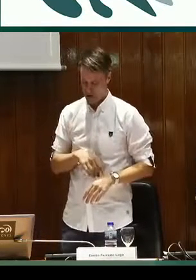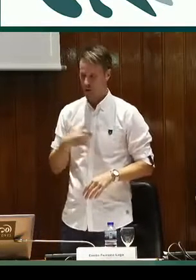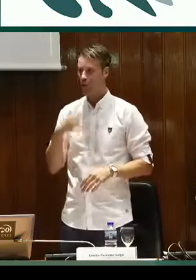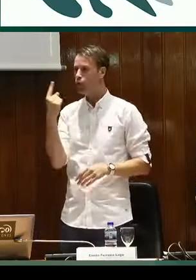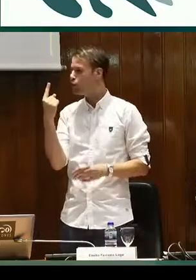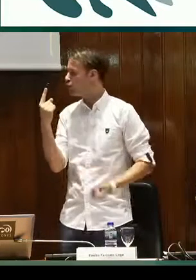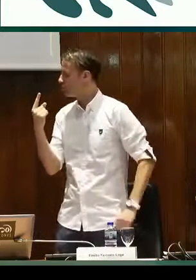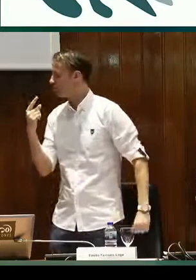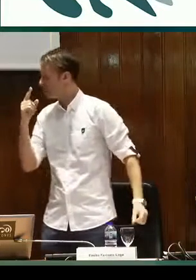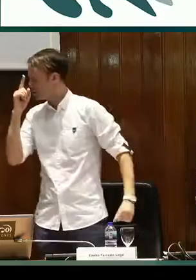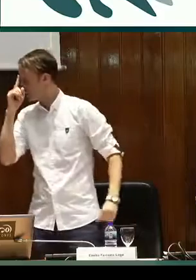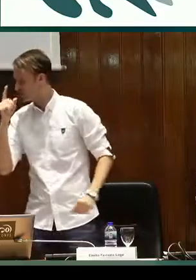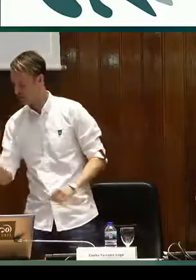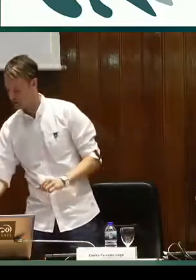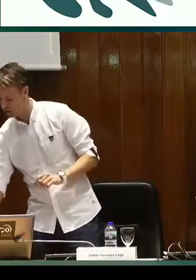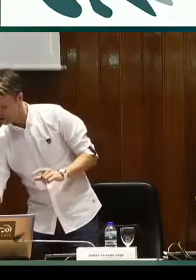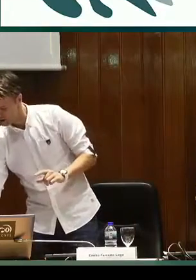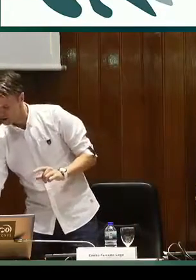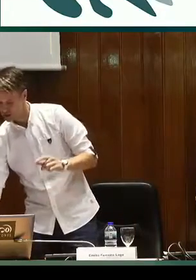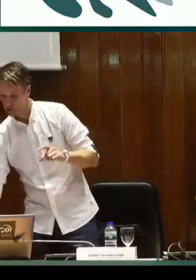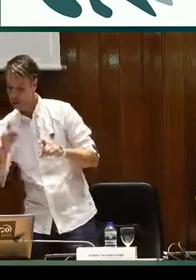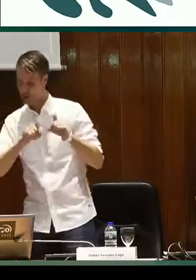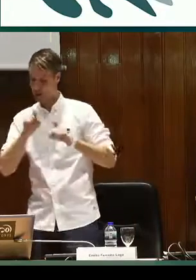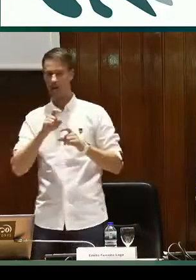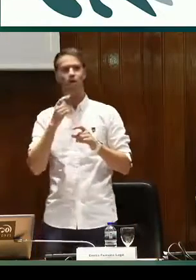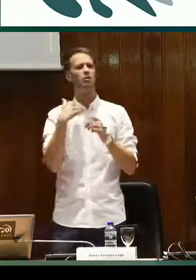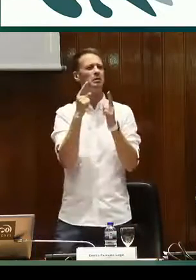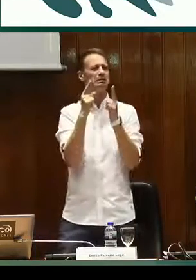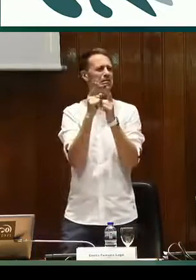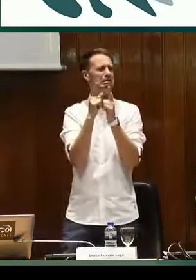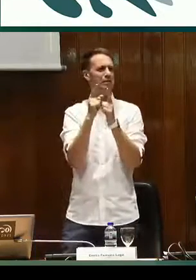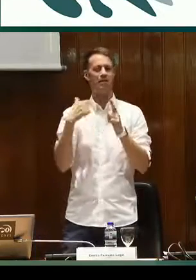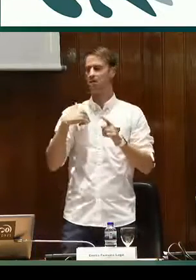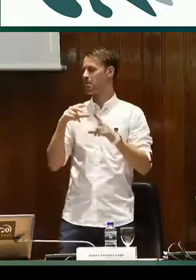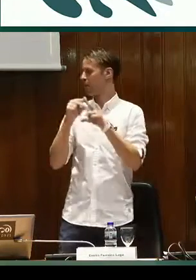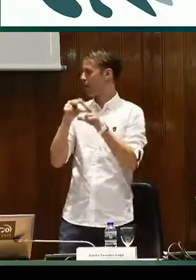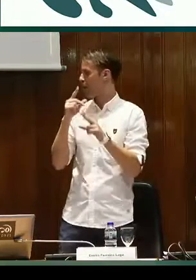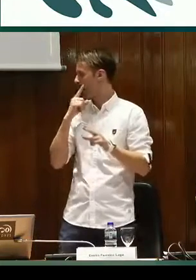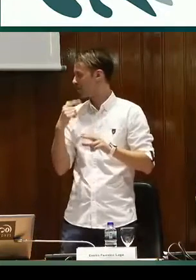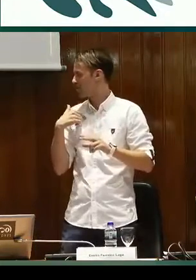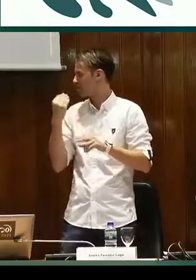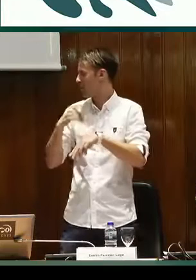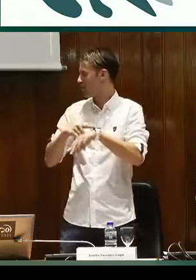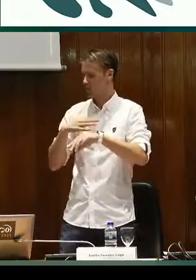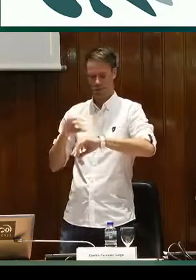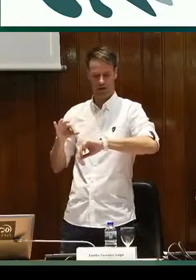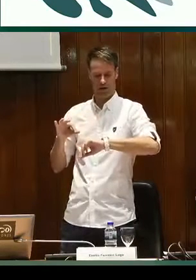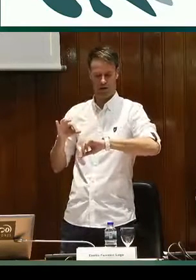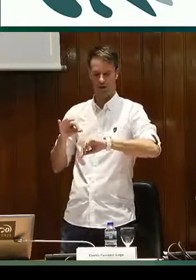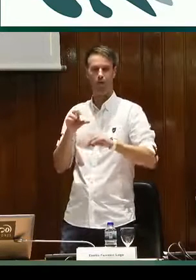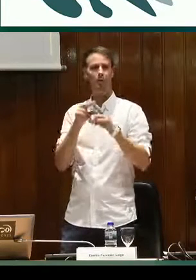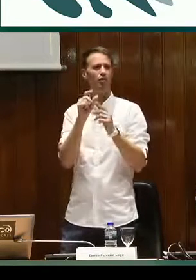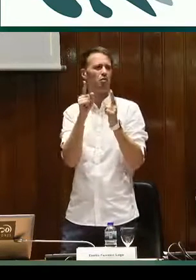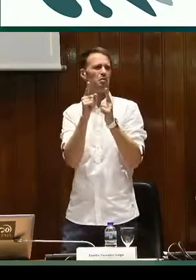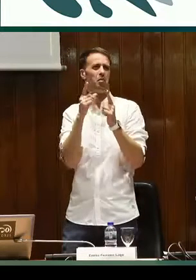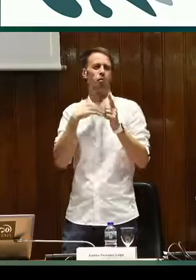Y cualquier museo, cualquier actividad cultural que quiera hacerlo accesible tiene esta guía para poder orientarse. Brevemente tengo un vídeo, no sé